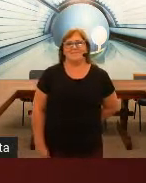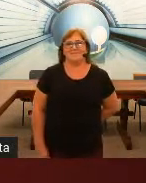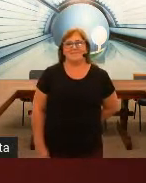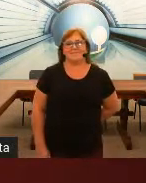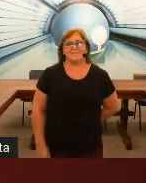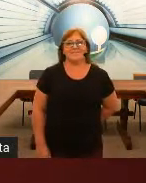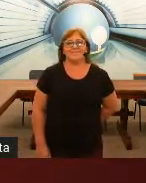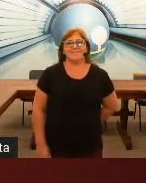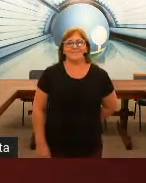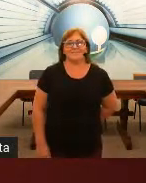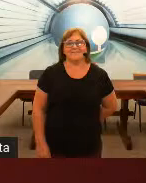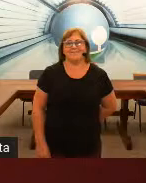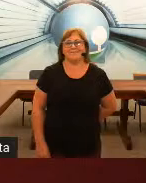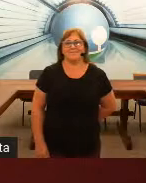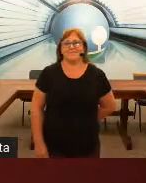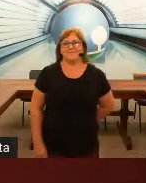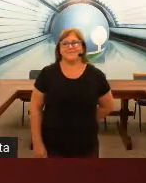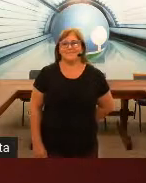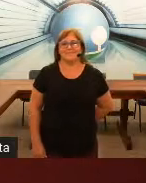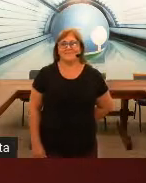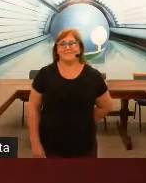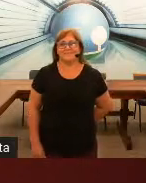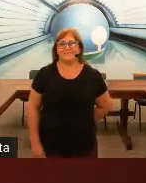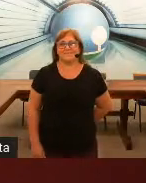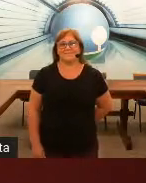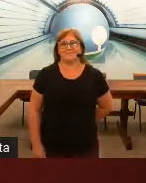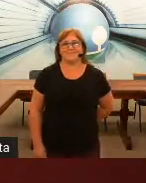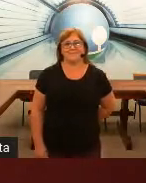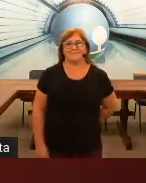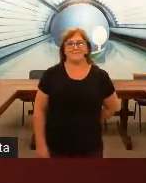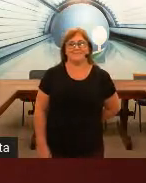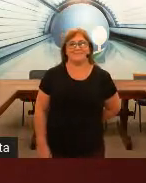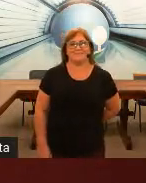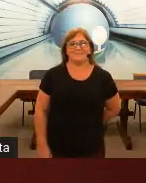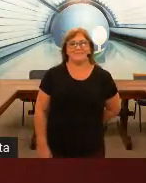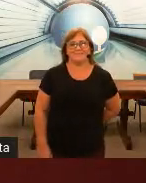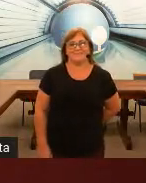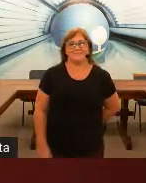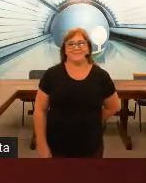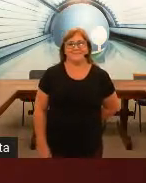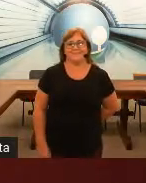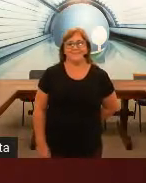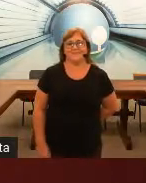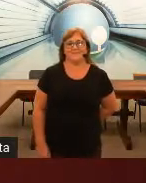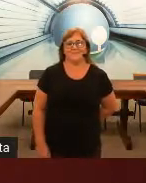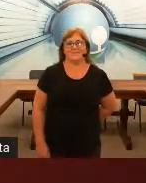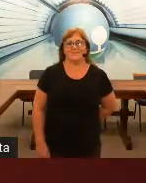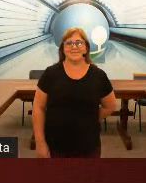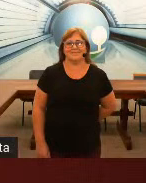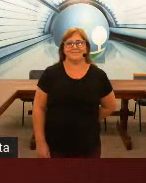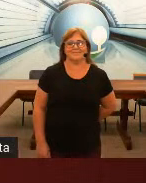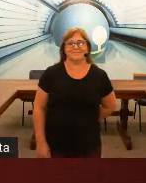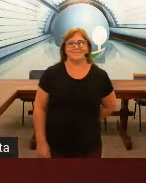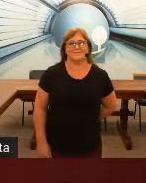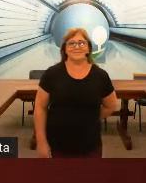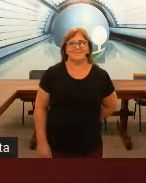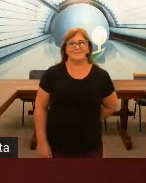amor pela professora Ilse. Oferta esse mini-curso, tanto para os nossos alunos aqui do UNIFEM,